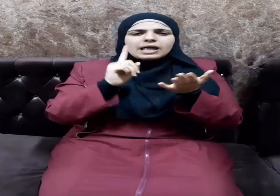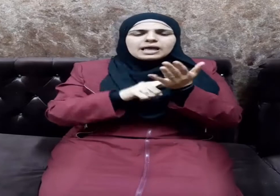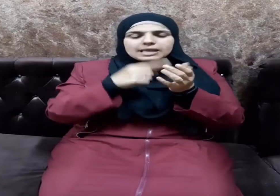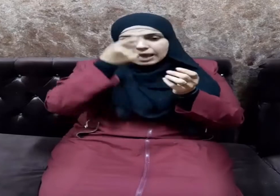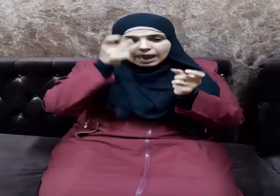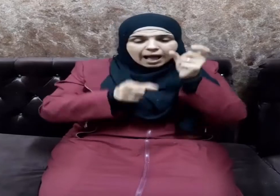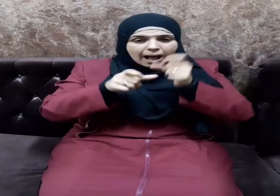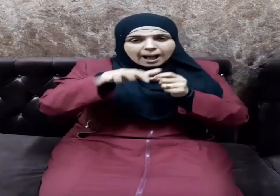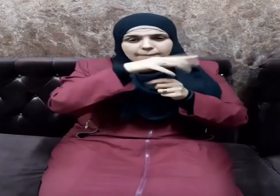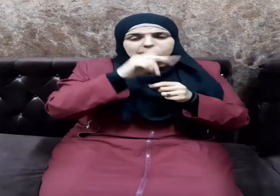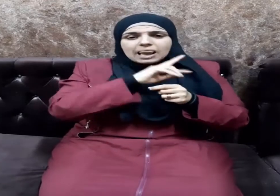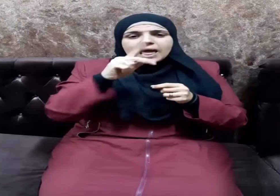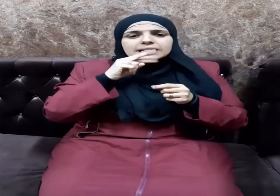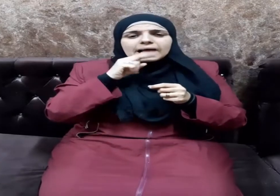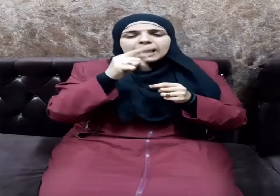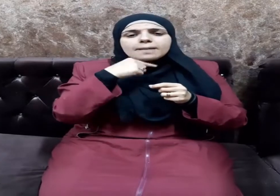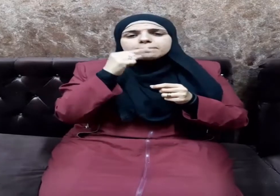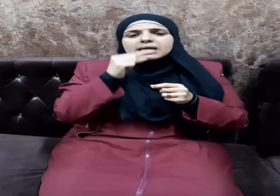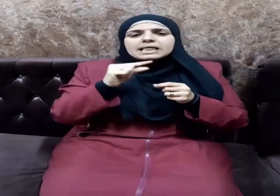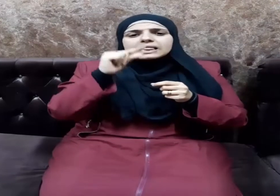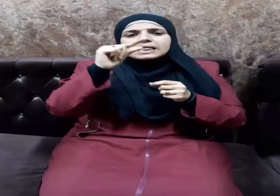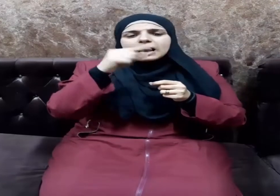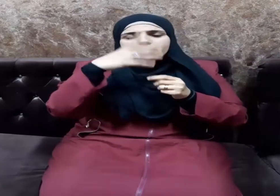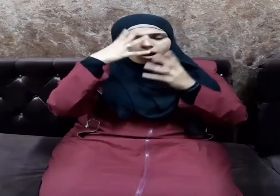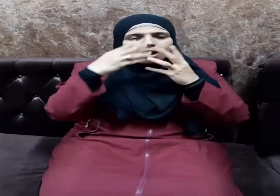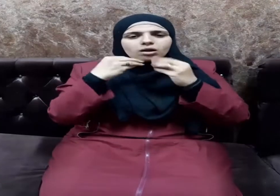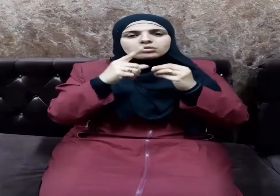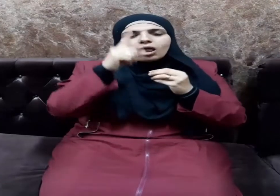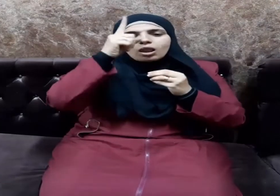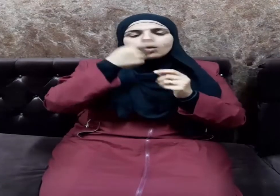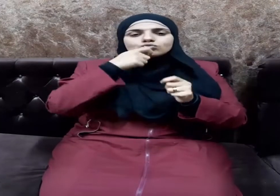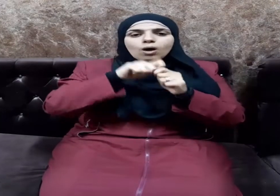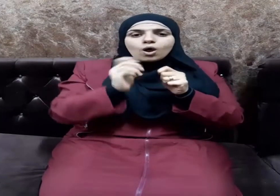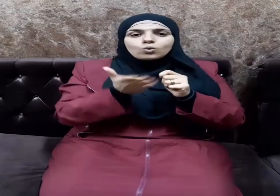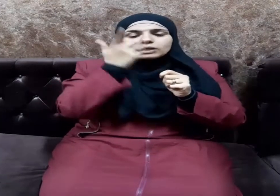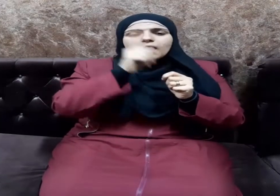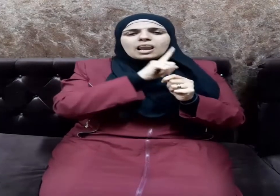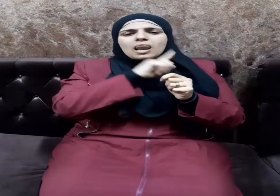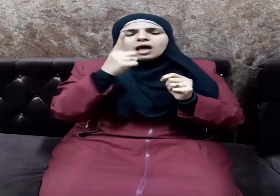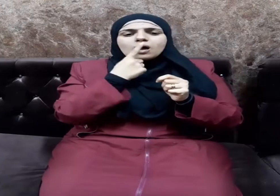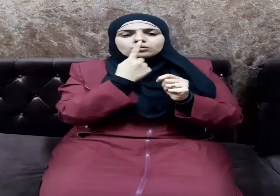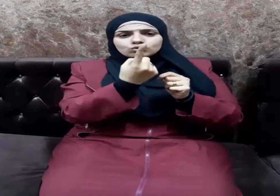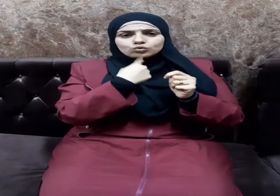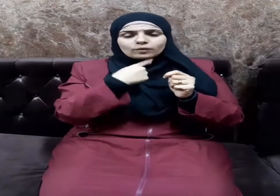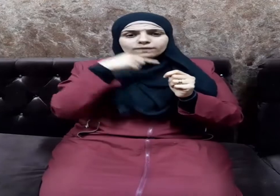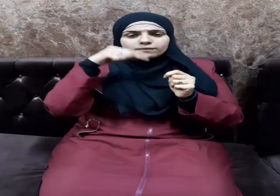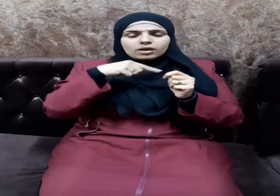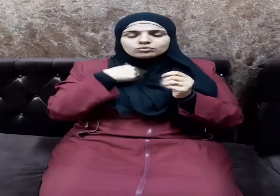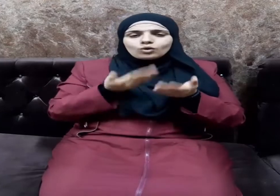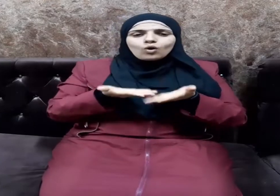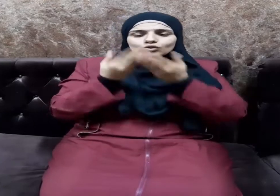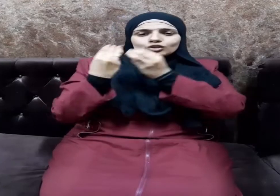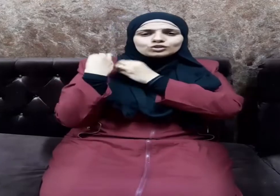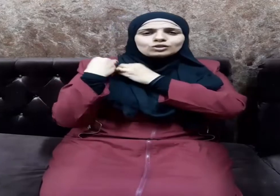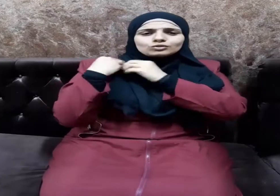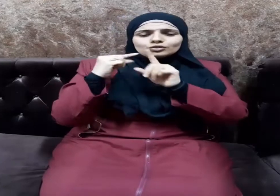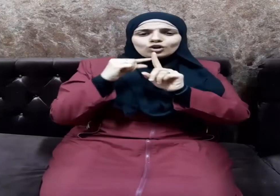العبد لا يتكلم بالكلمة من رضوان الله لا يلقي لها بالا يرفعه الله بها